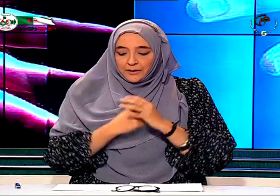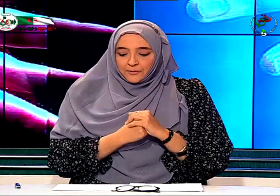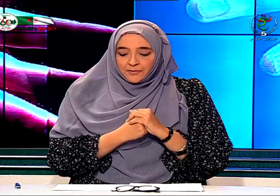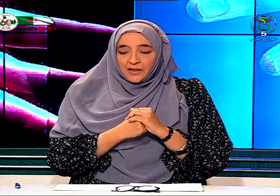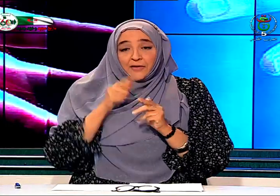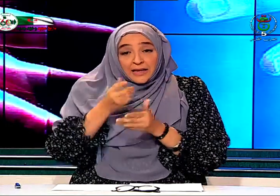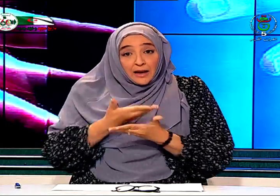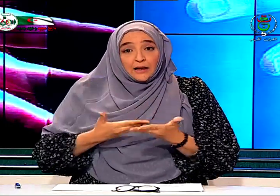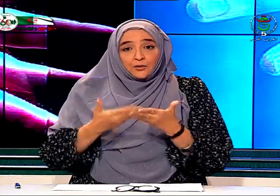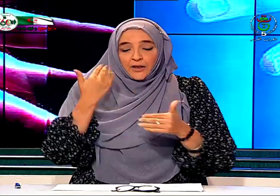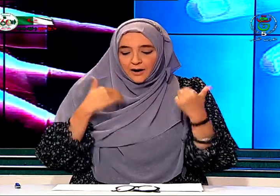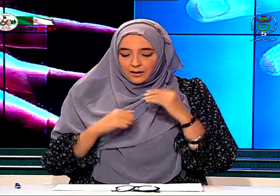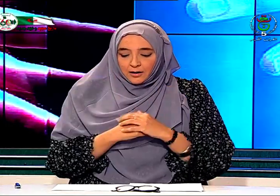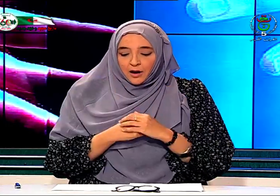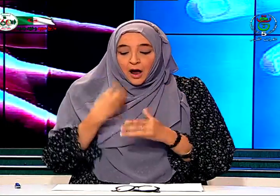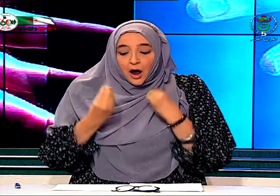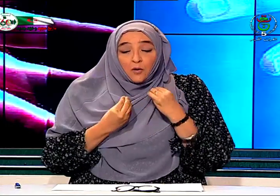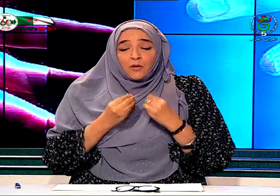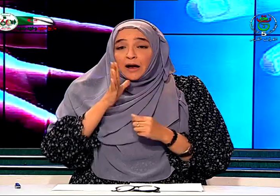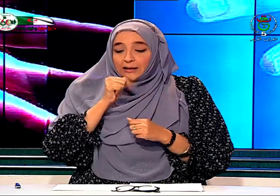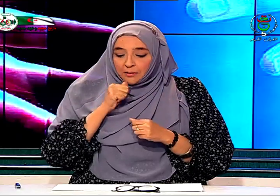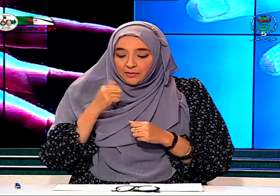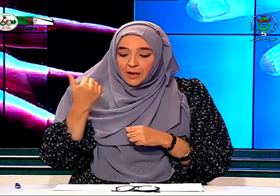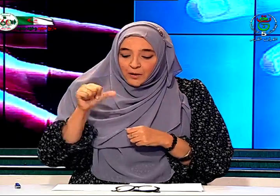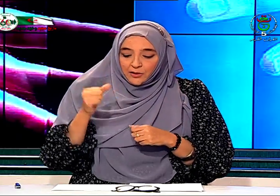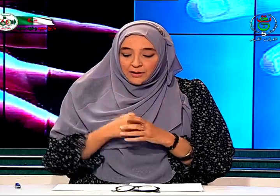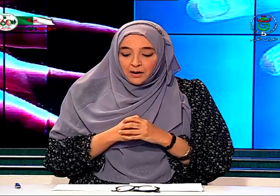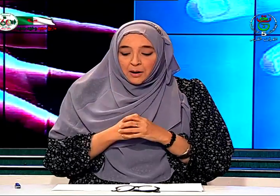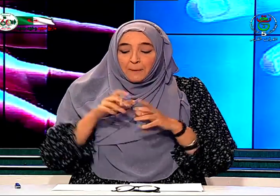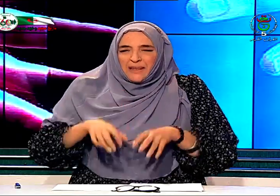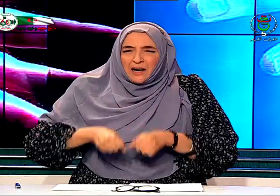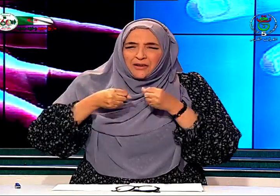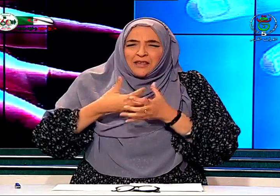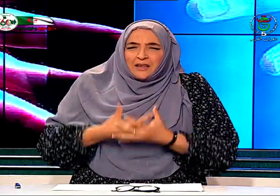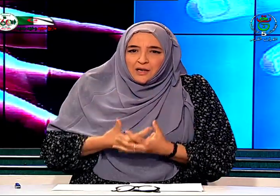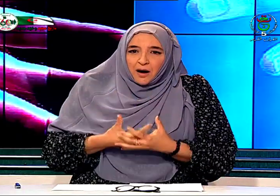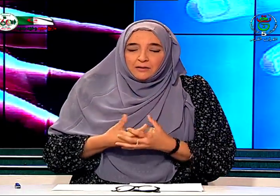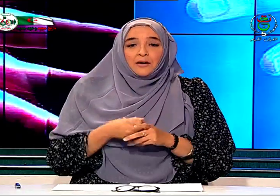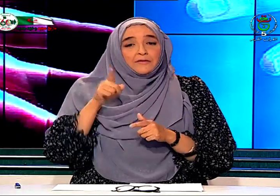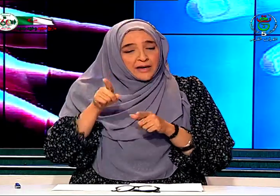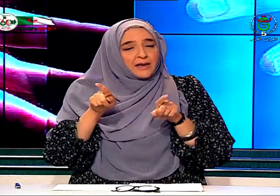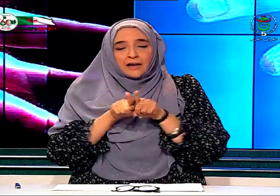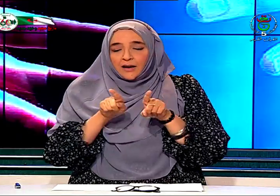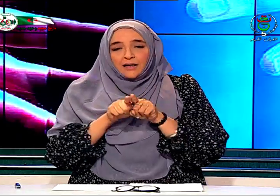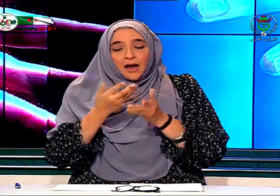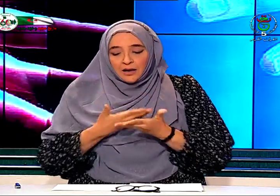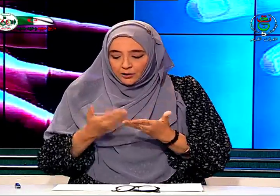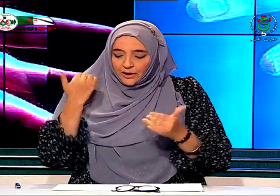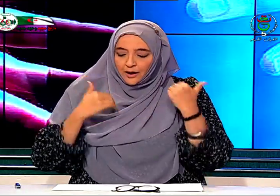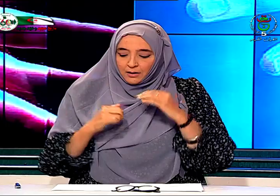فهي حالة إعاقة أو عدم تمكننا من رفع ثقل ما فهي كذلك حالة إعاقة